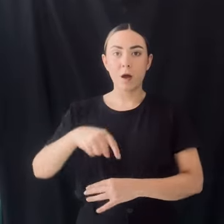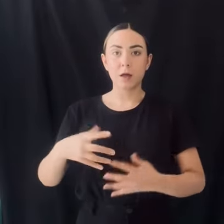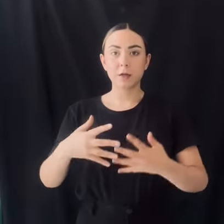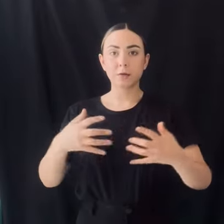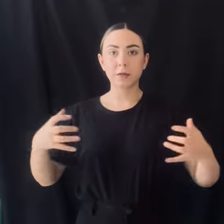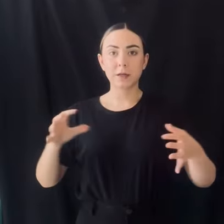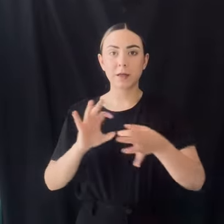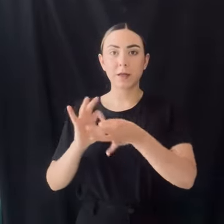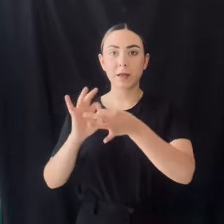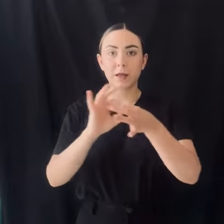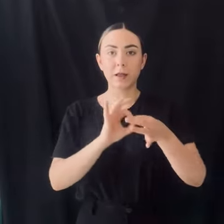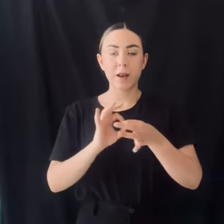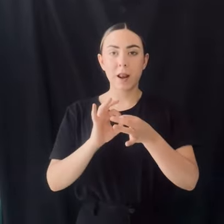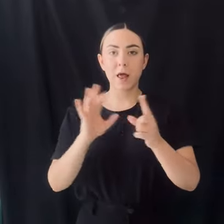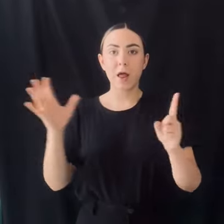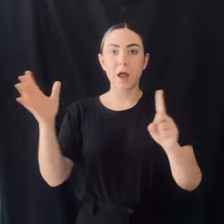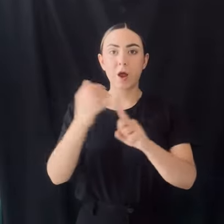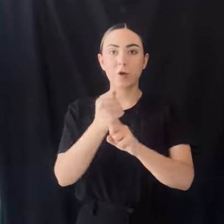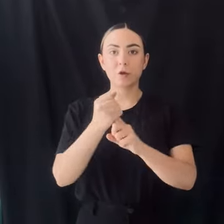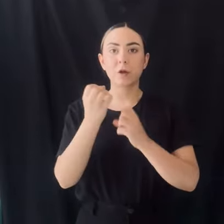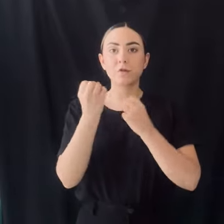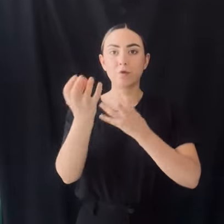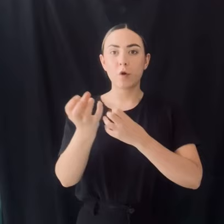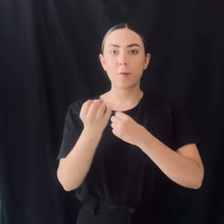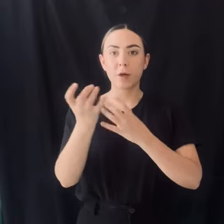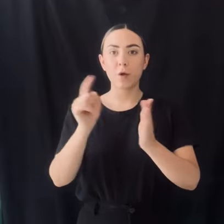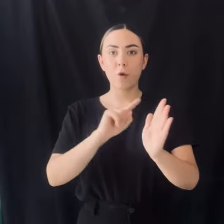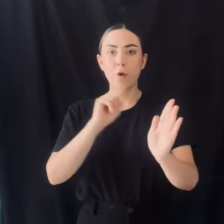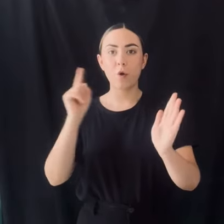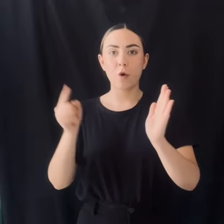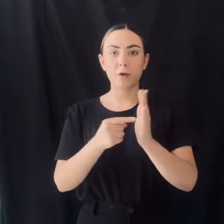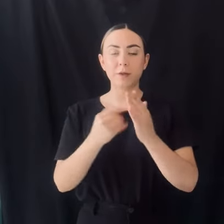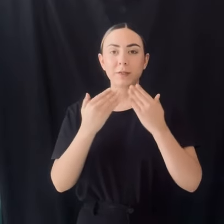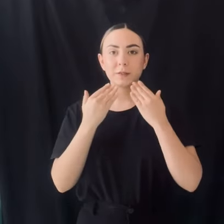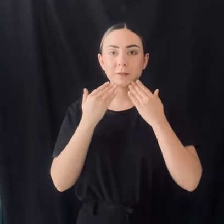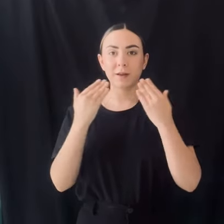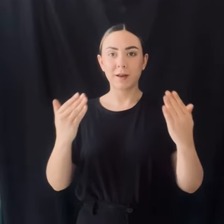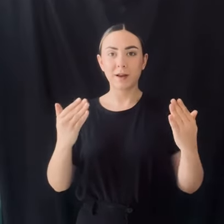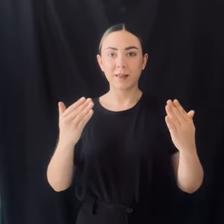En la descripción encontrarás el enlace con toda la información. Gracias.